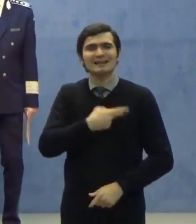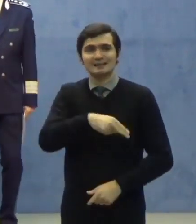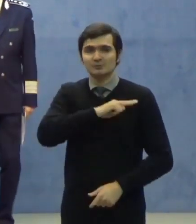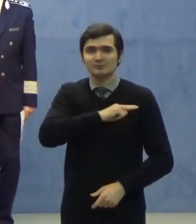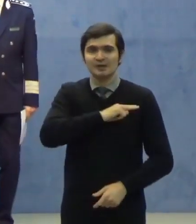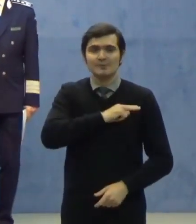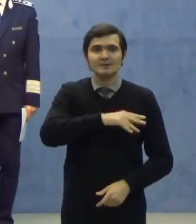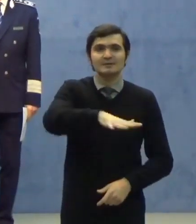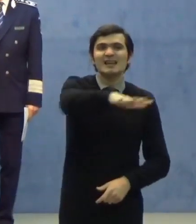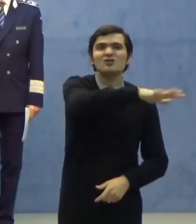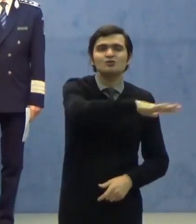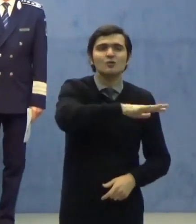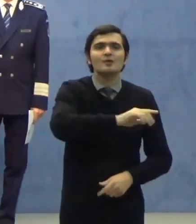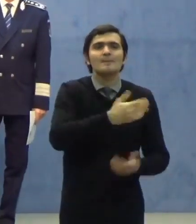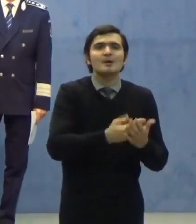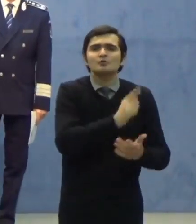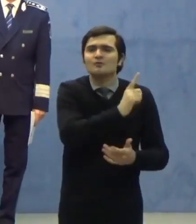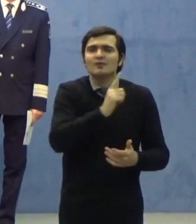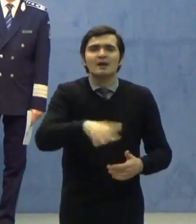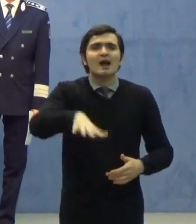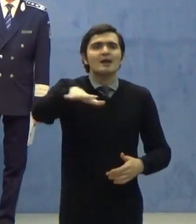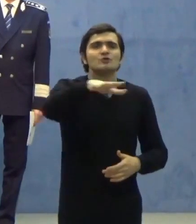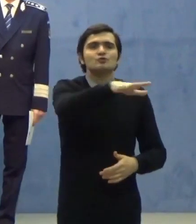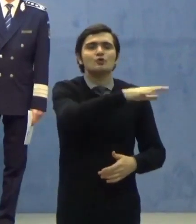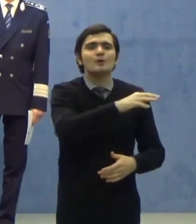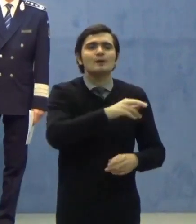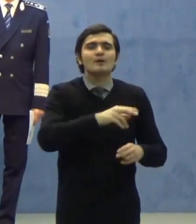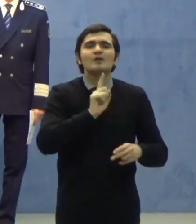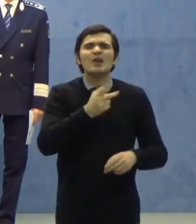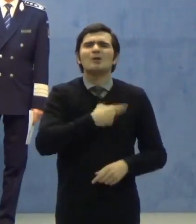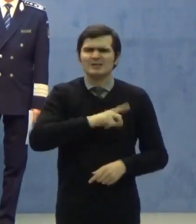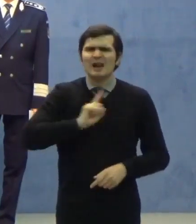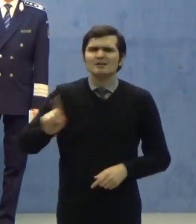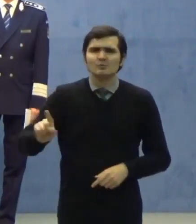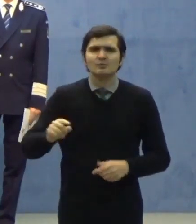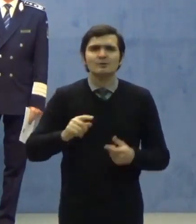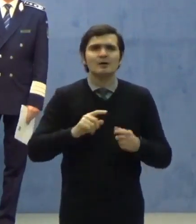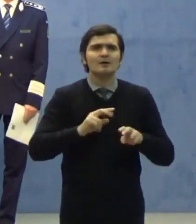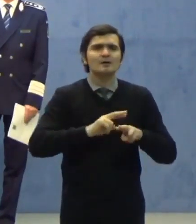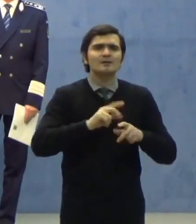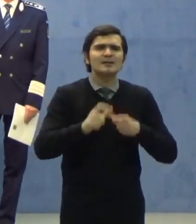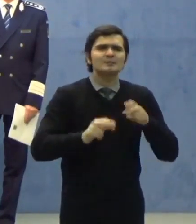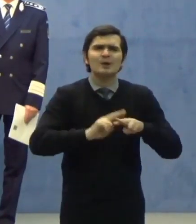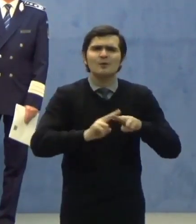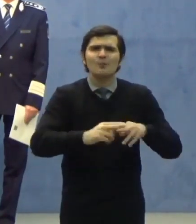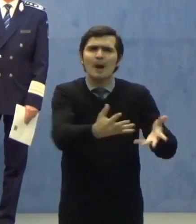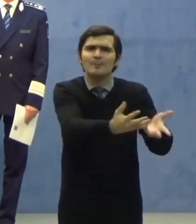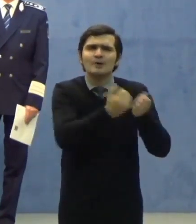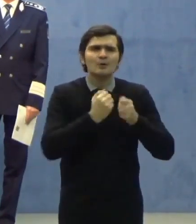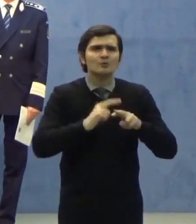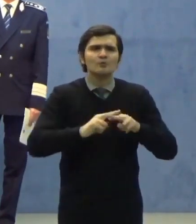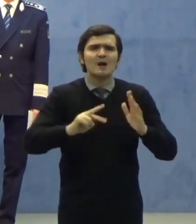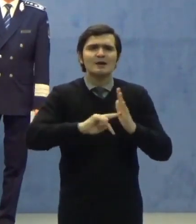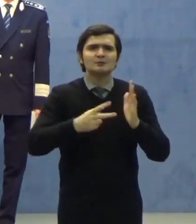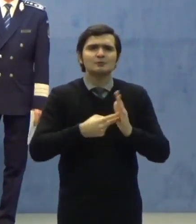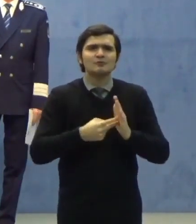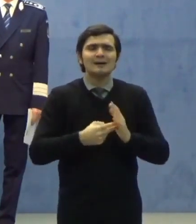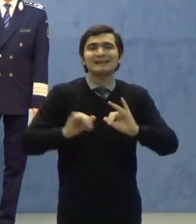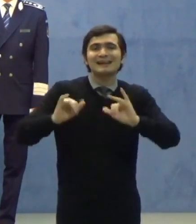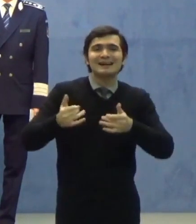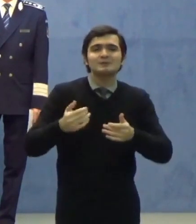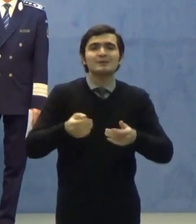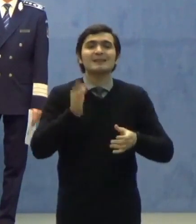fiecare zonă din țară de organizarea modului de preluare și rezolvarea cazurilor, mai ales de terapie